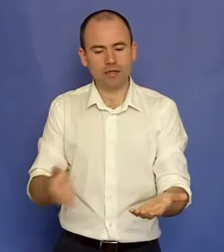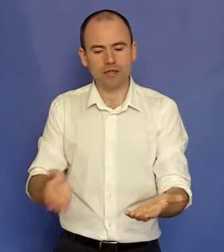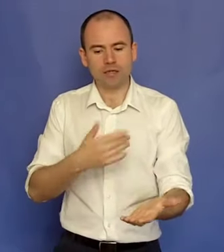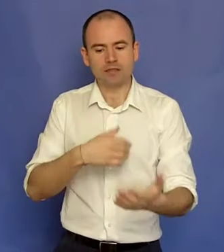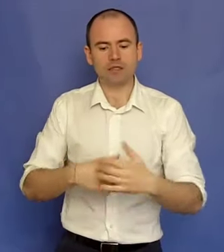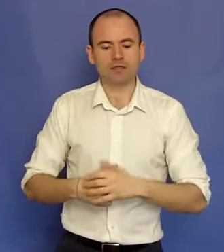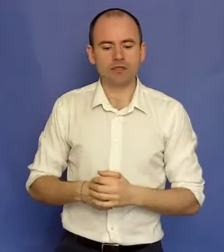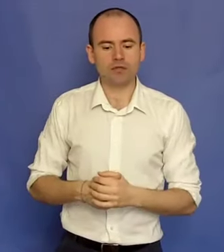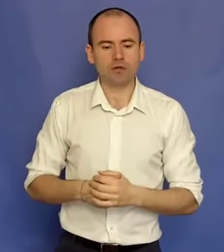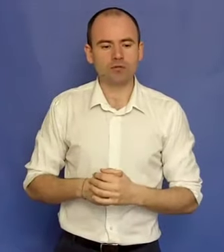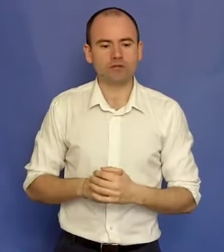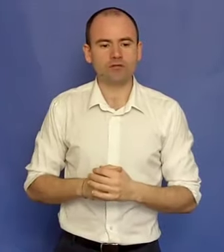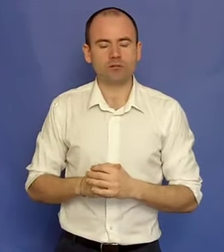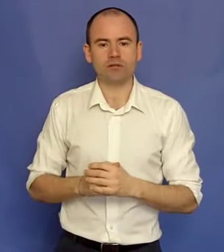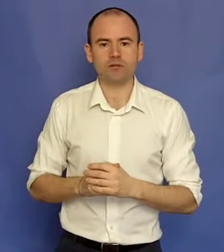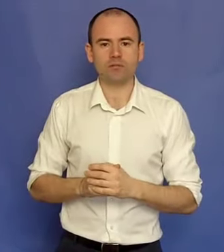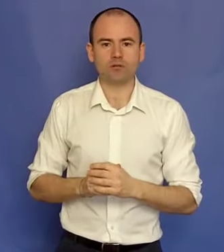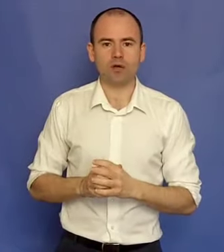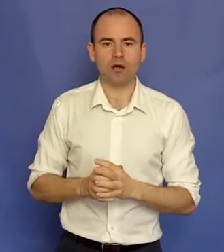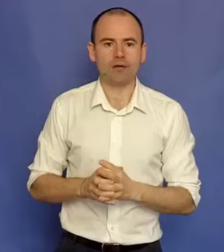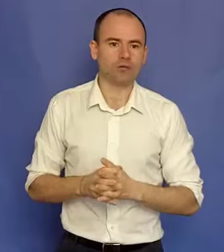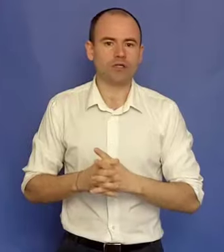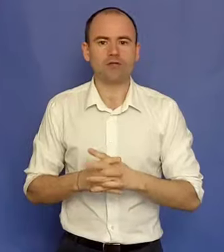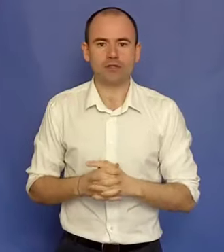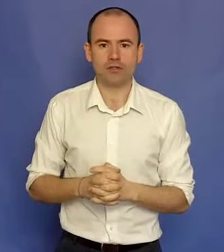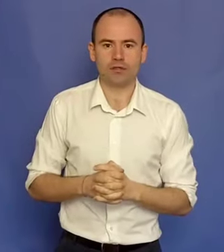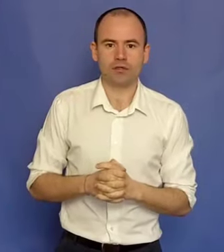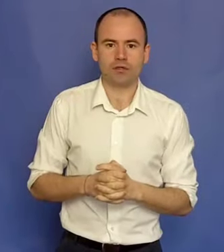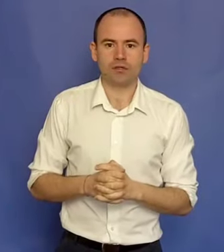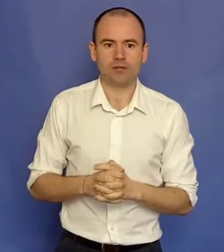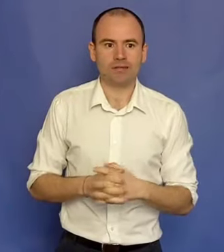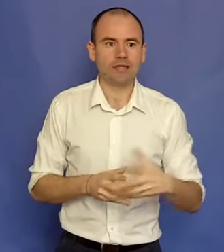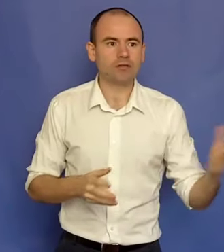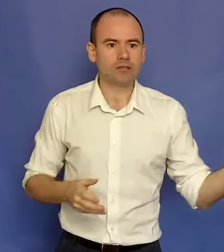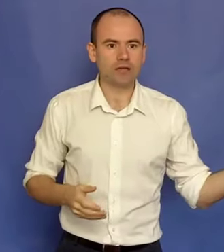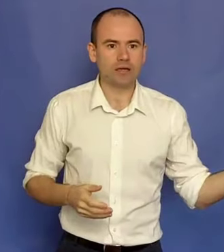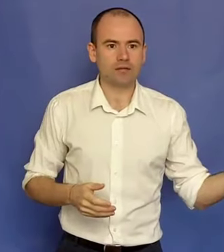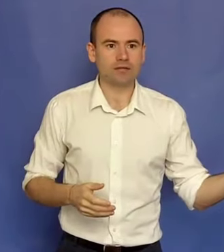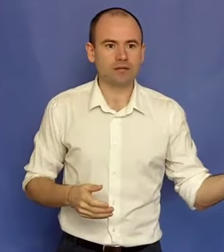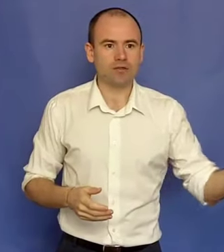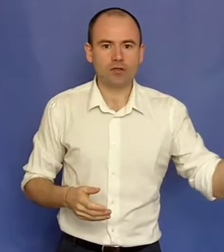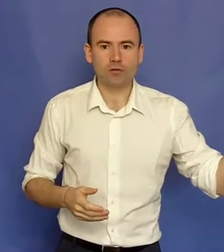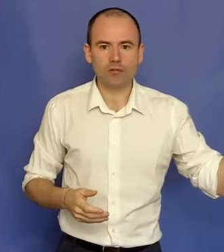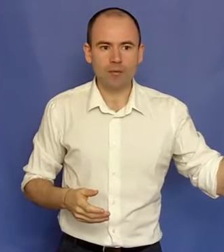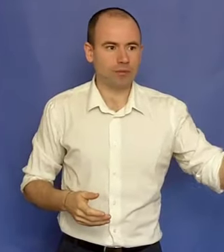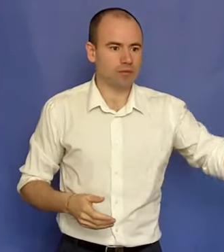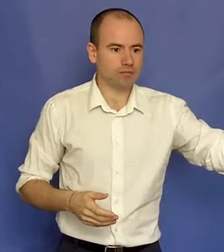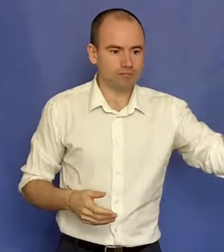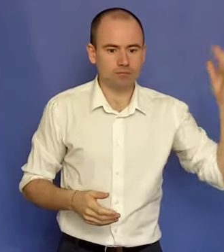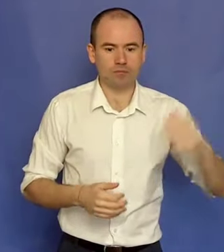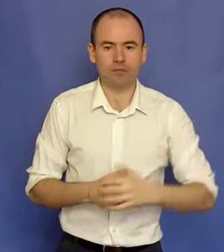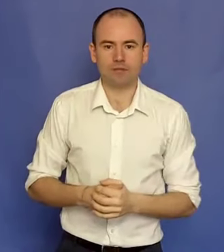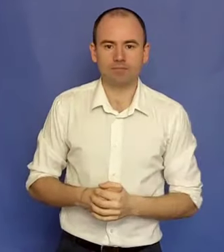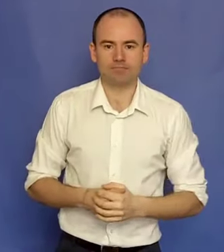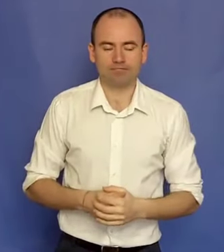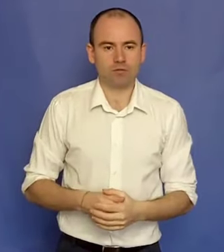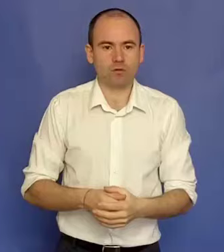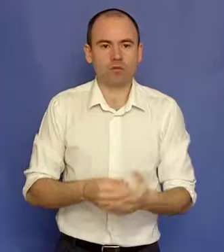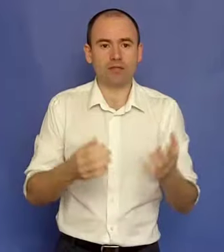ok, cele 10 reguli a lui Steve Jobs pentru a reuși în afaceri. Dar el e scris alea când afacerea lui Apple e la